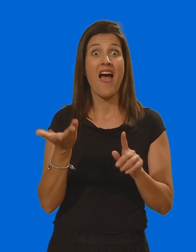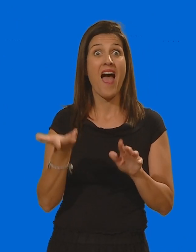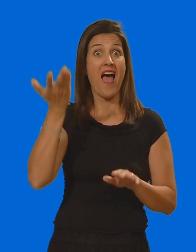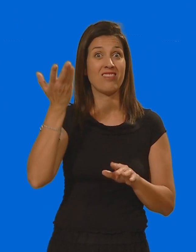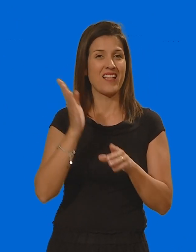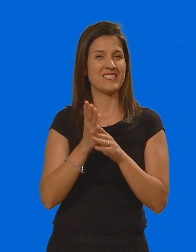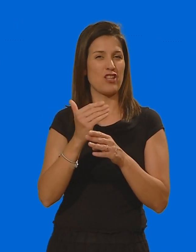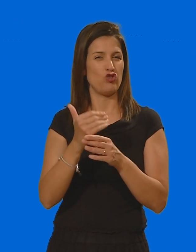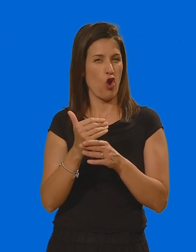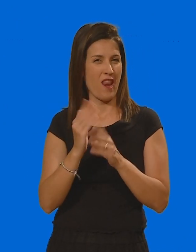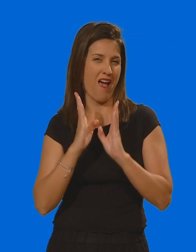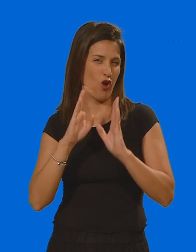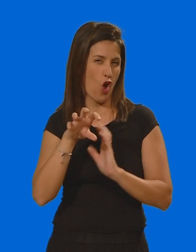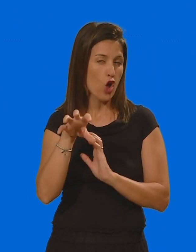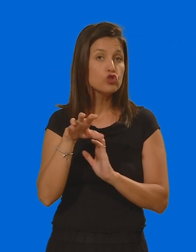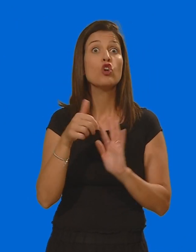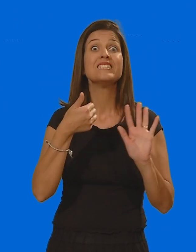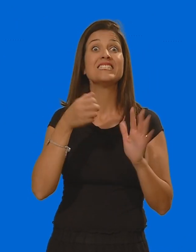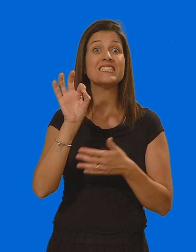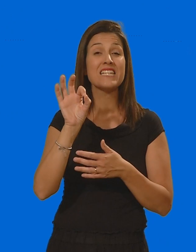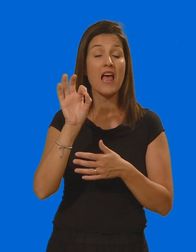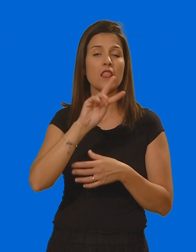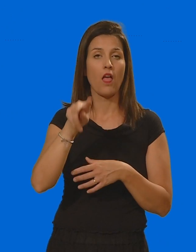Mentre si arriva addirittura ai 60 euro per il mese di agosto